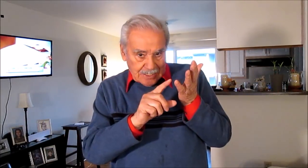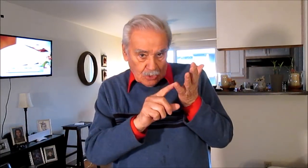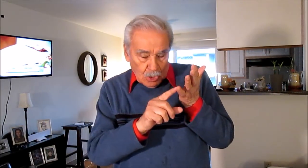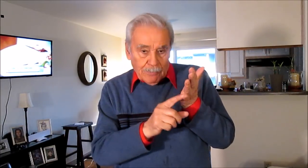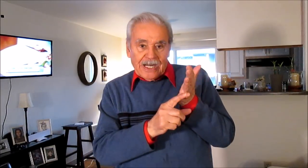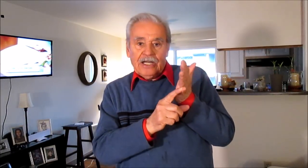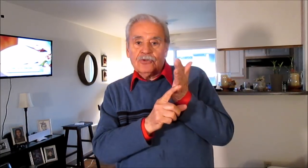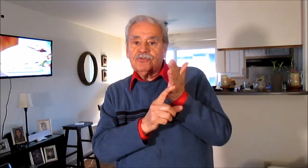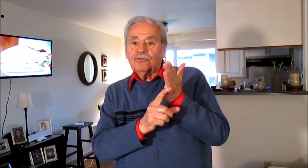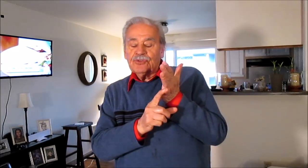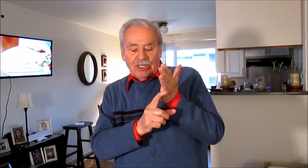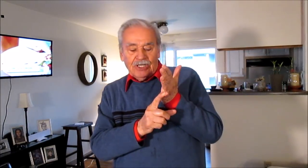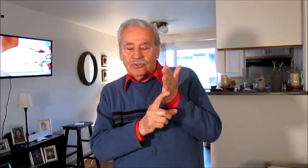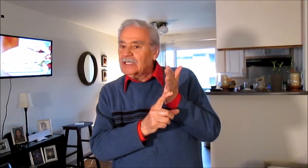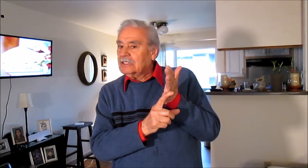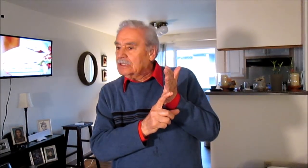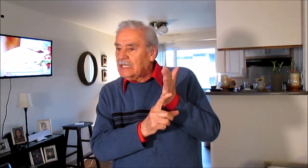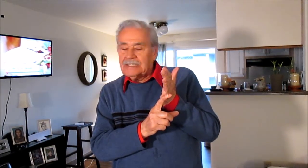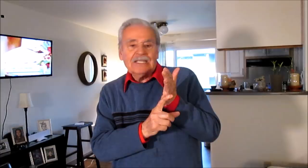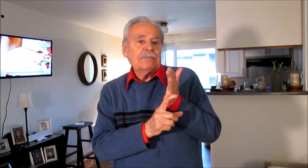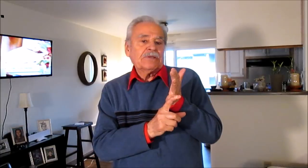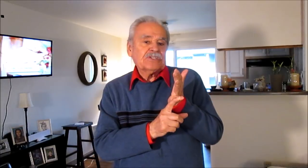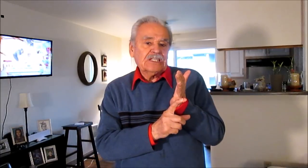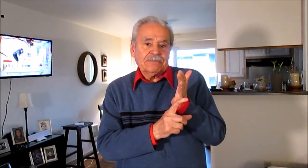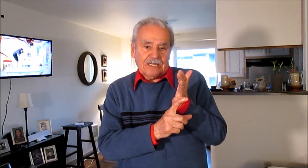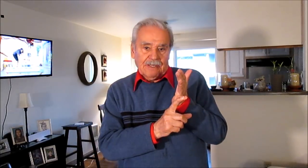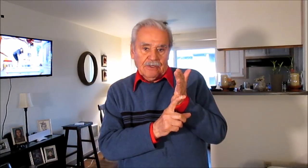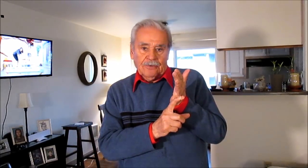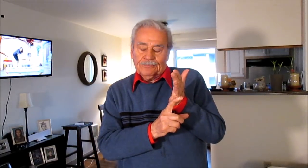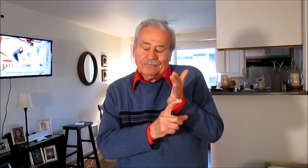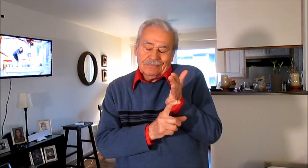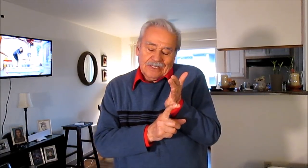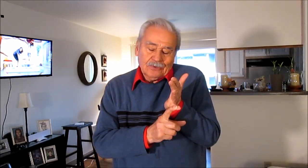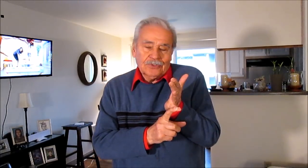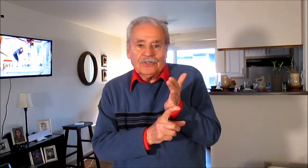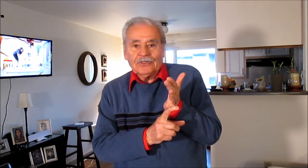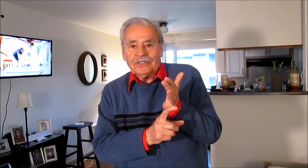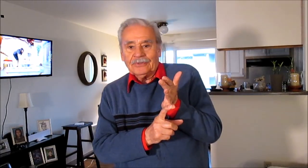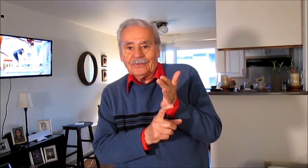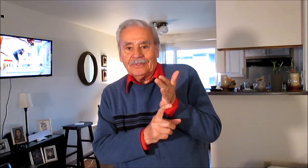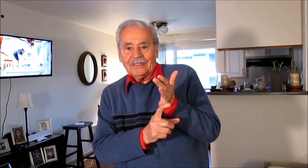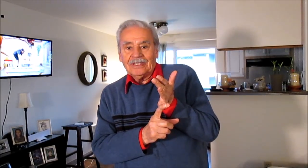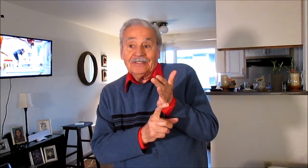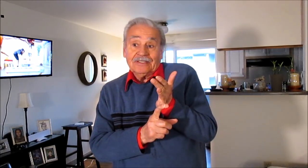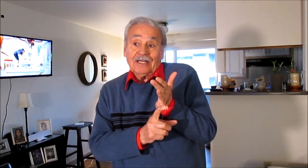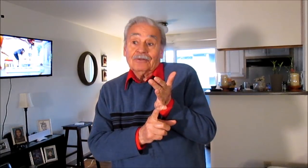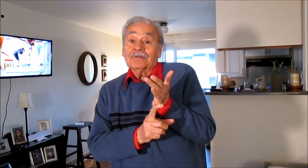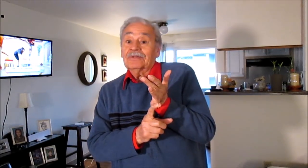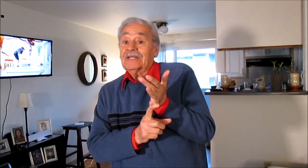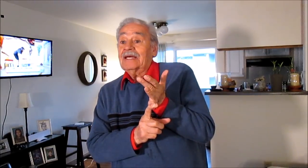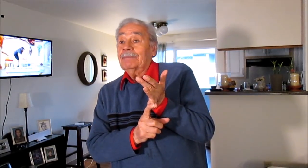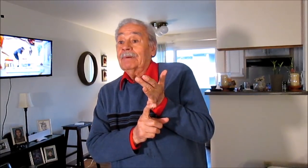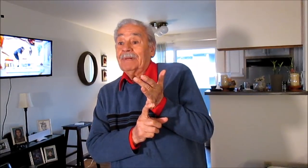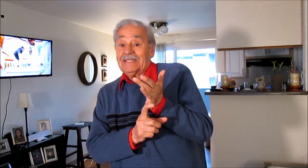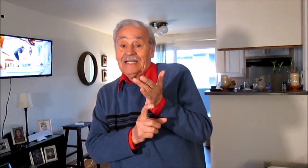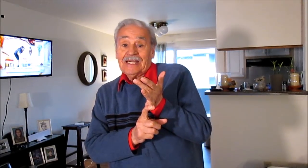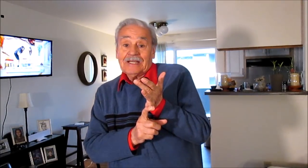compra a los funcionarios desde el presidente para abajo te guste o no te guste y si alguno sale a patalear